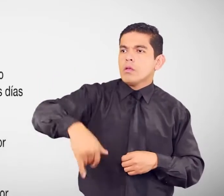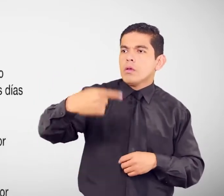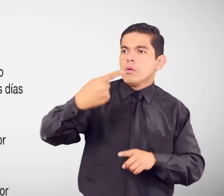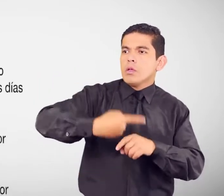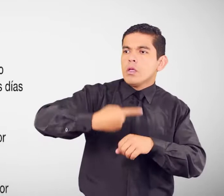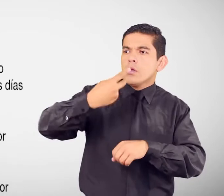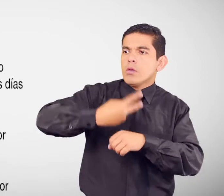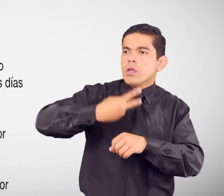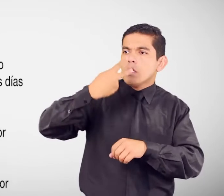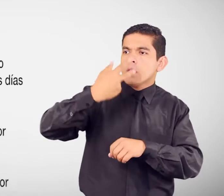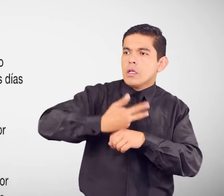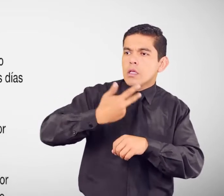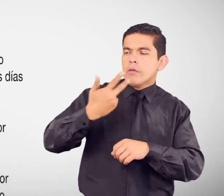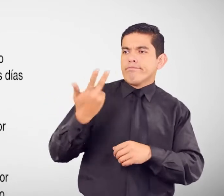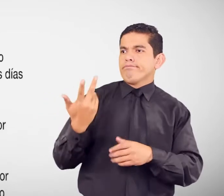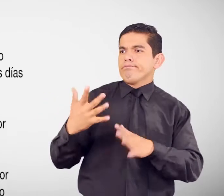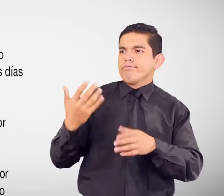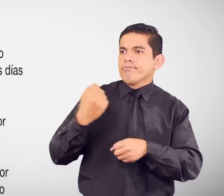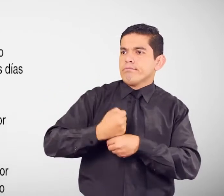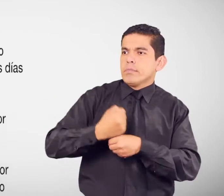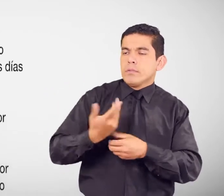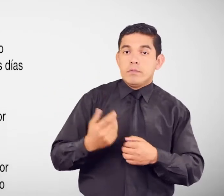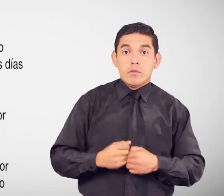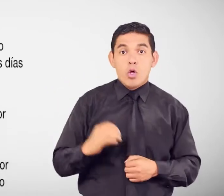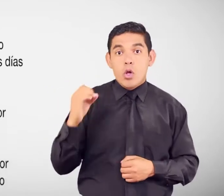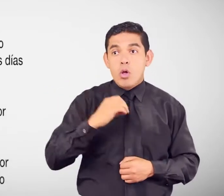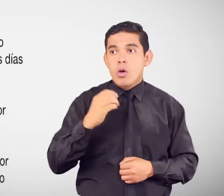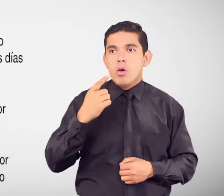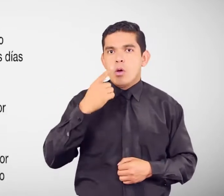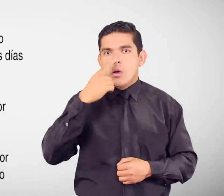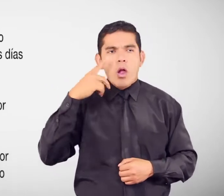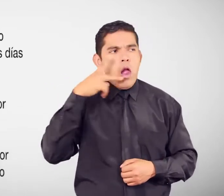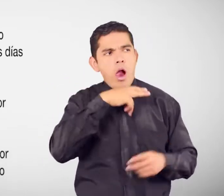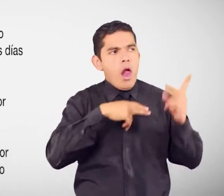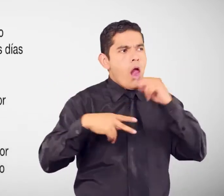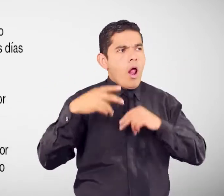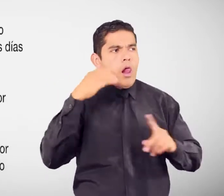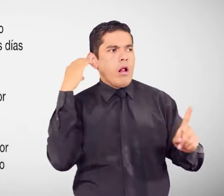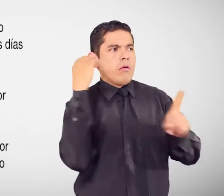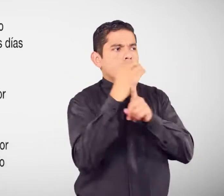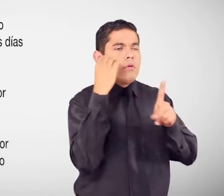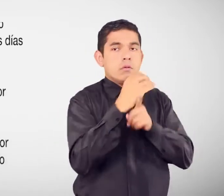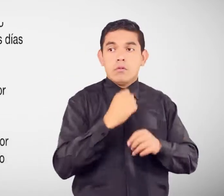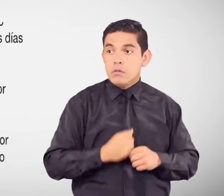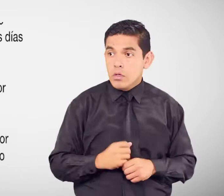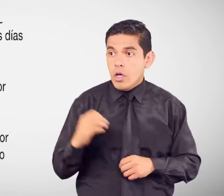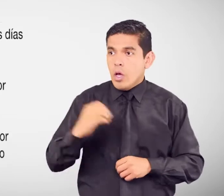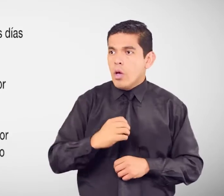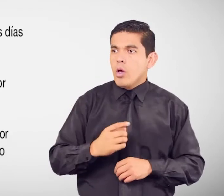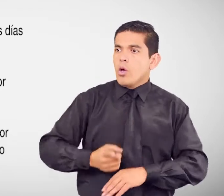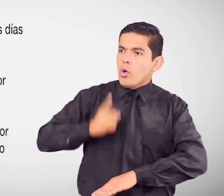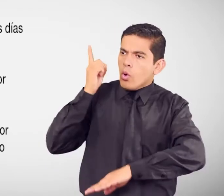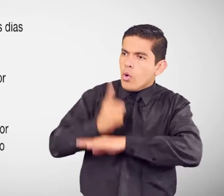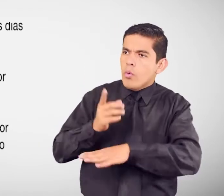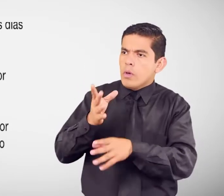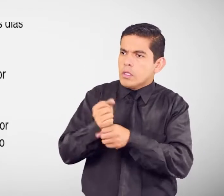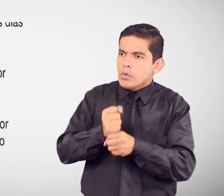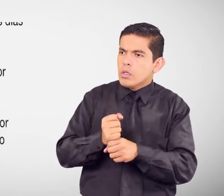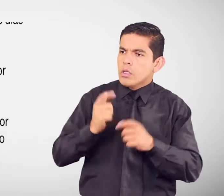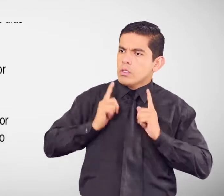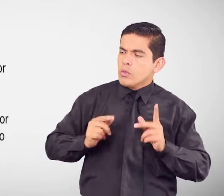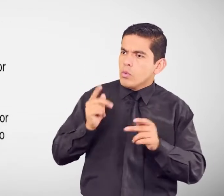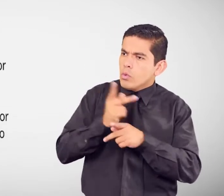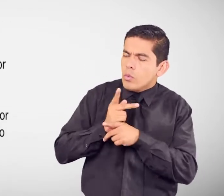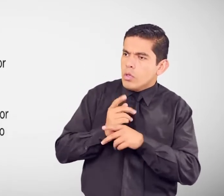consecutivos Por interferir injurias al empleador E incumplimientos a disposiciones de seguridad y salud Por